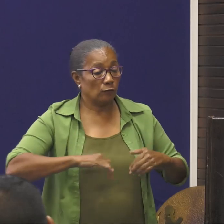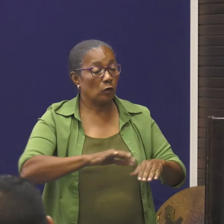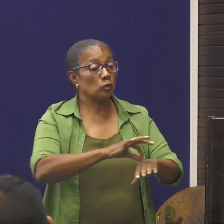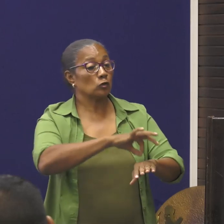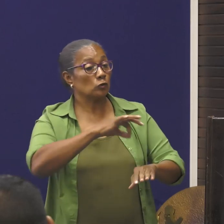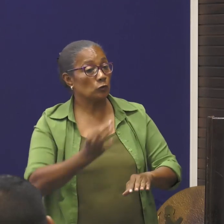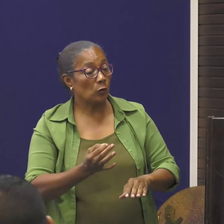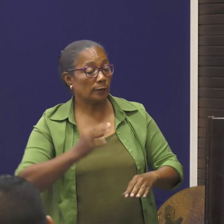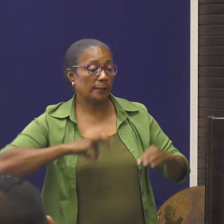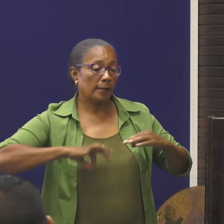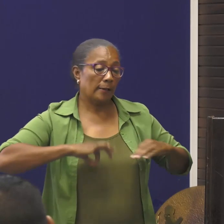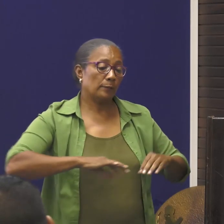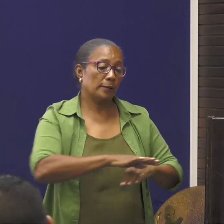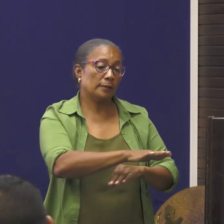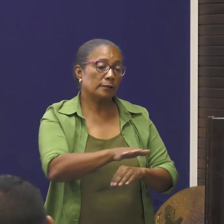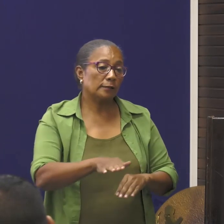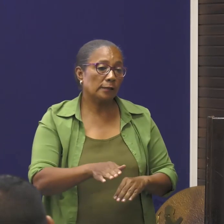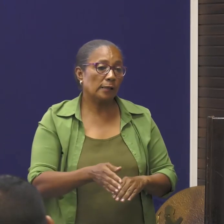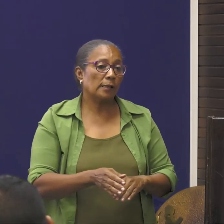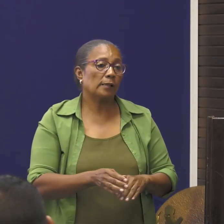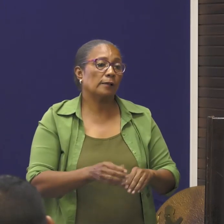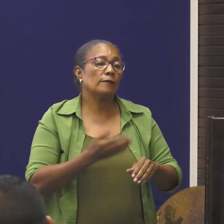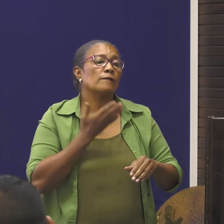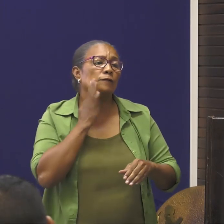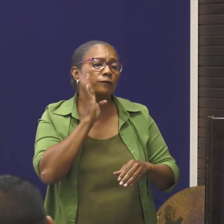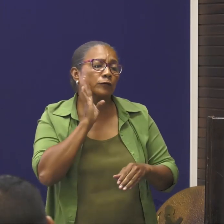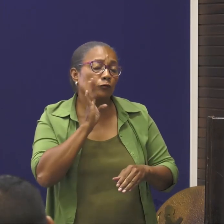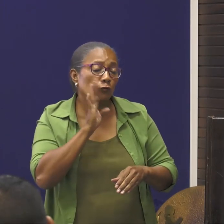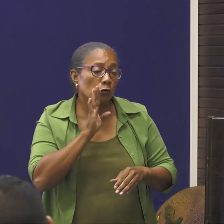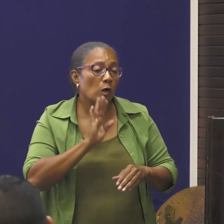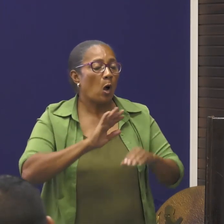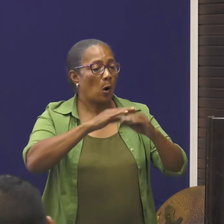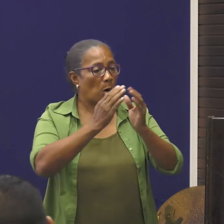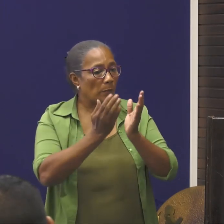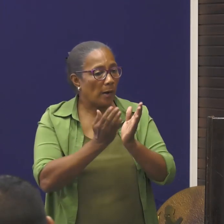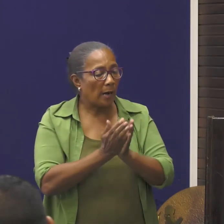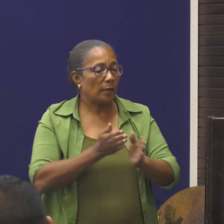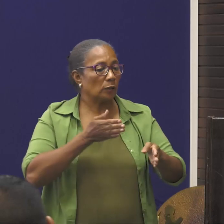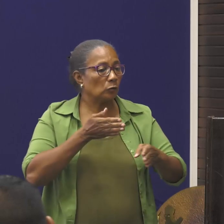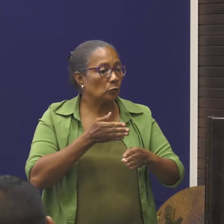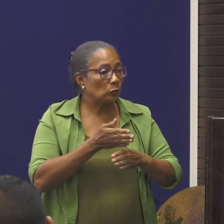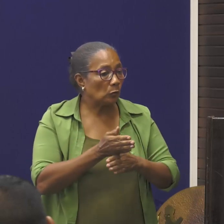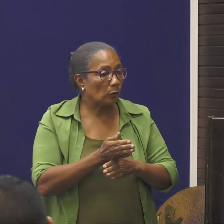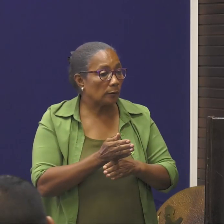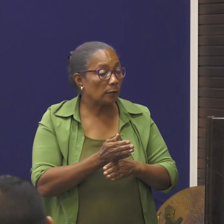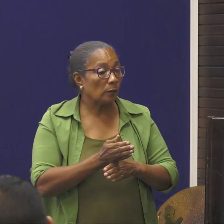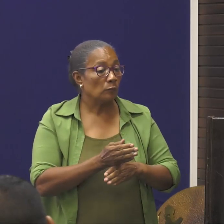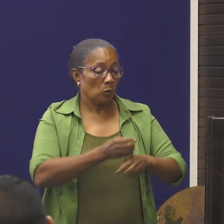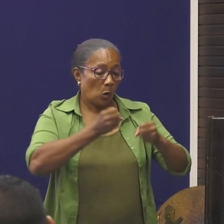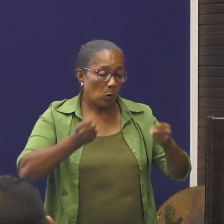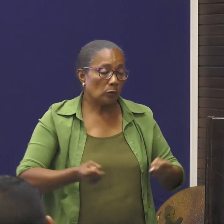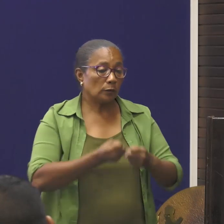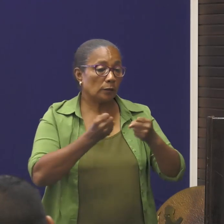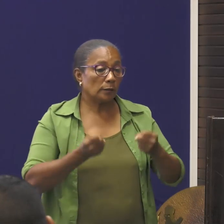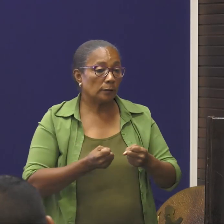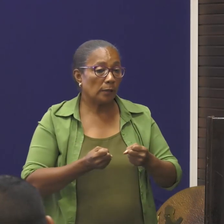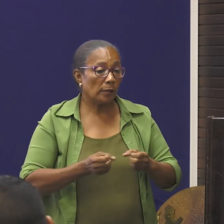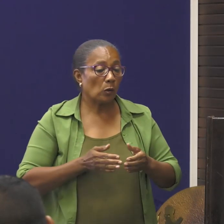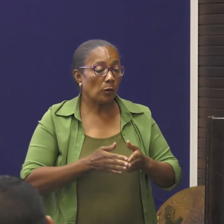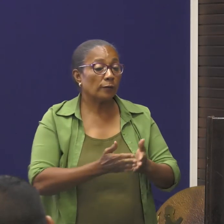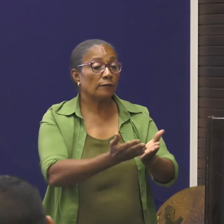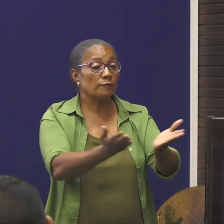doet het ministerie, een dringend beroep op u, om alle, door de bevoegde autoriteiten, uitgevaardigde